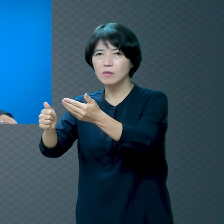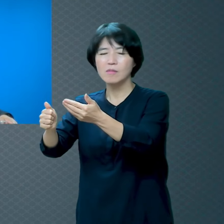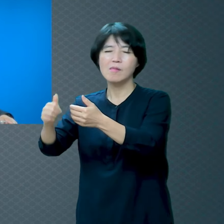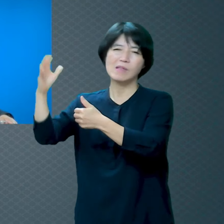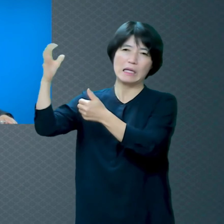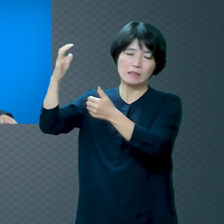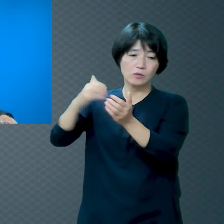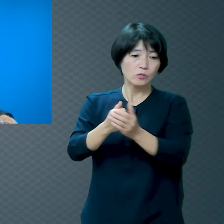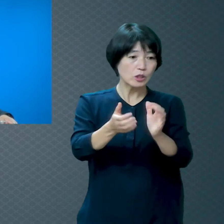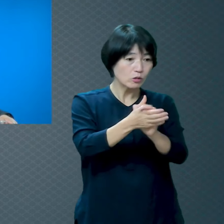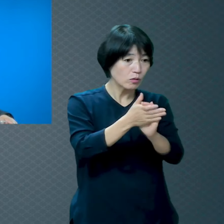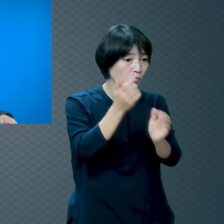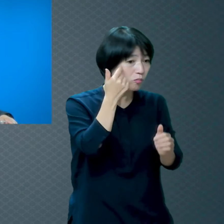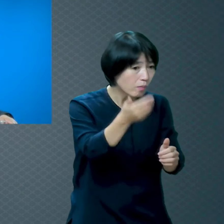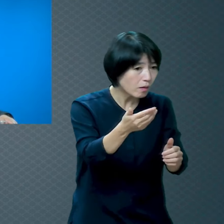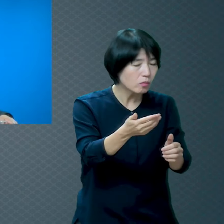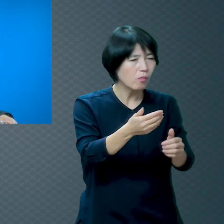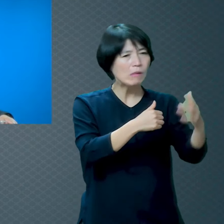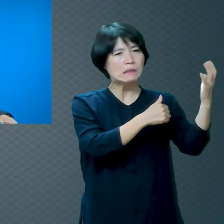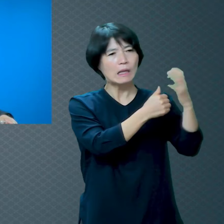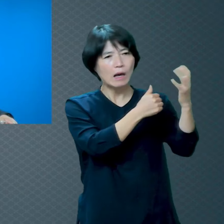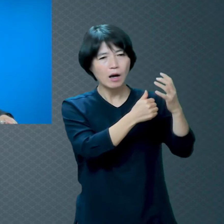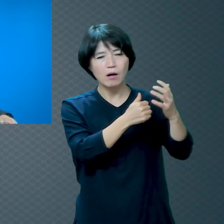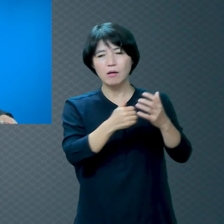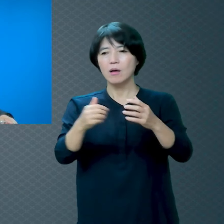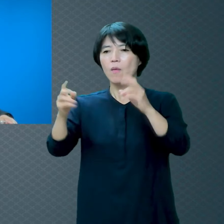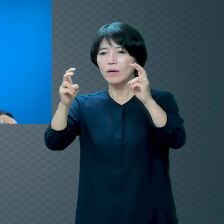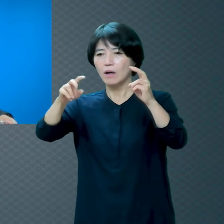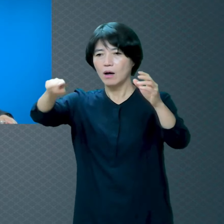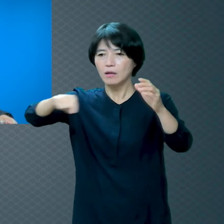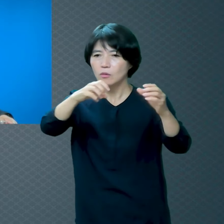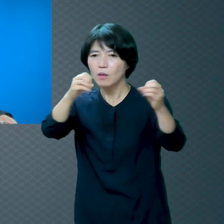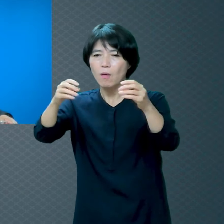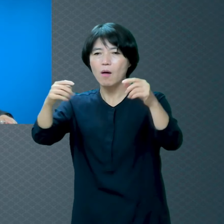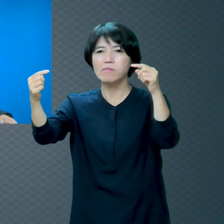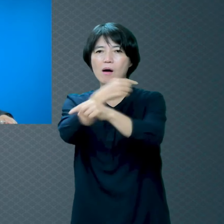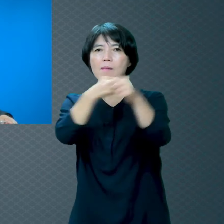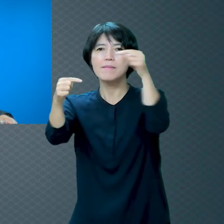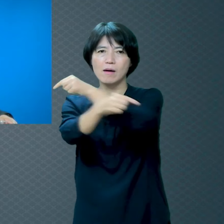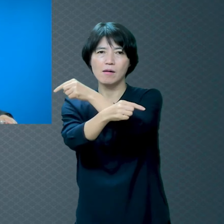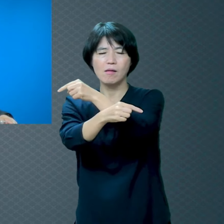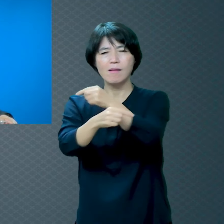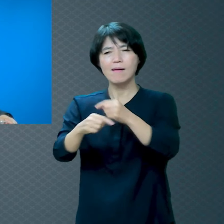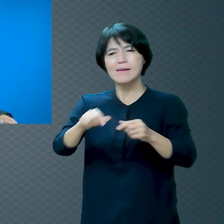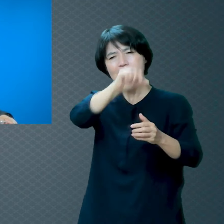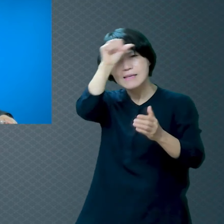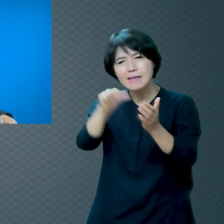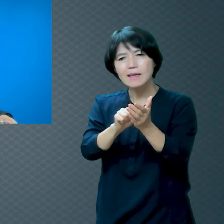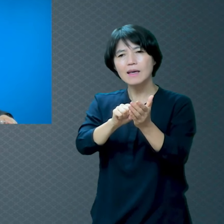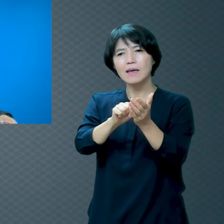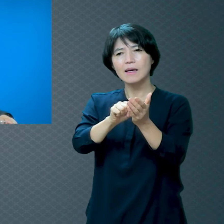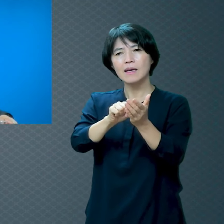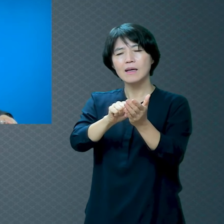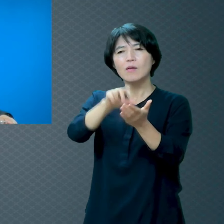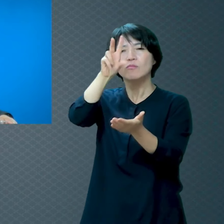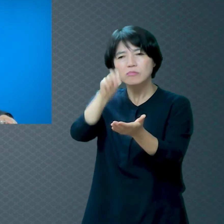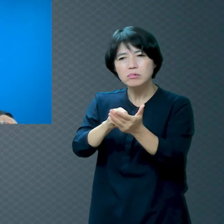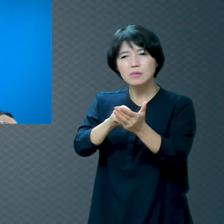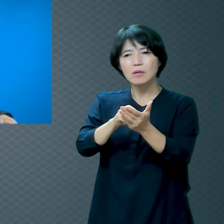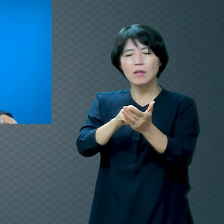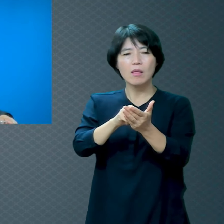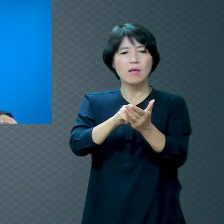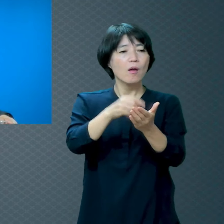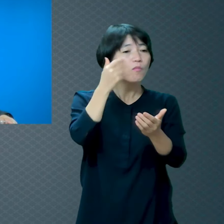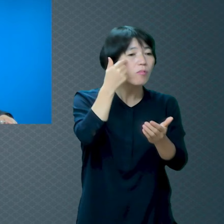놈이라고 얘기하고 직장에서도 대화가 안 되고 결국에 저 스스로 아 인생은 죽으면 끝이다